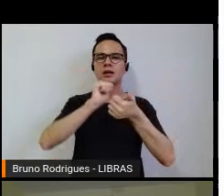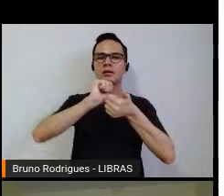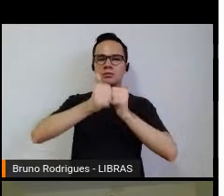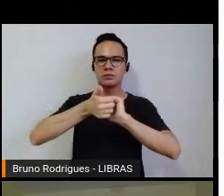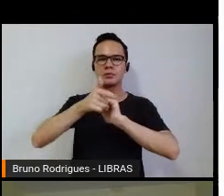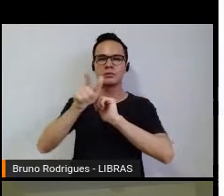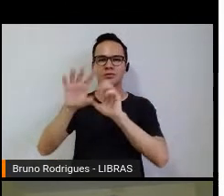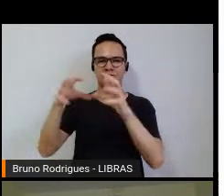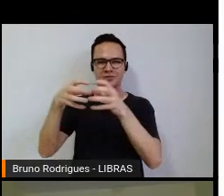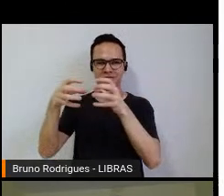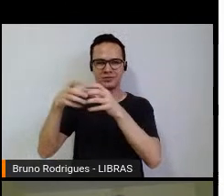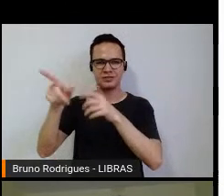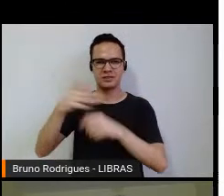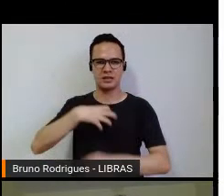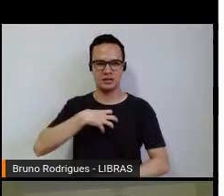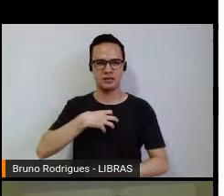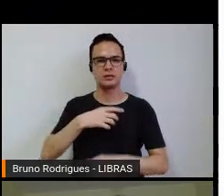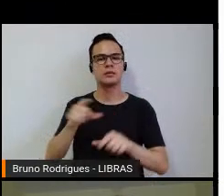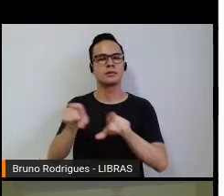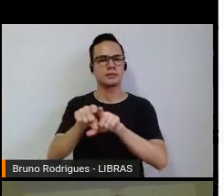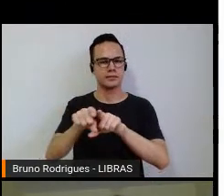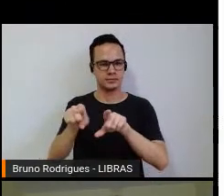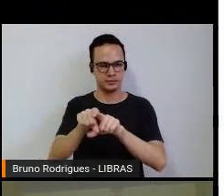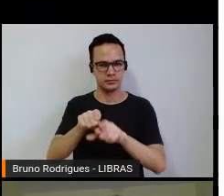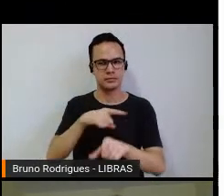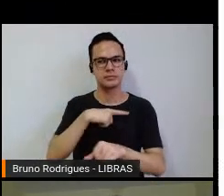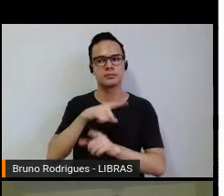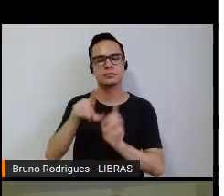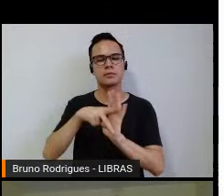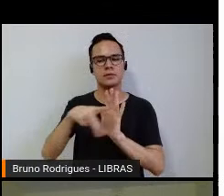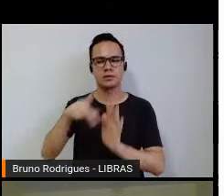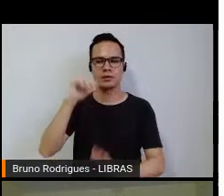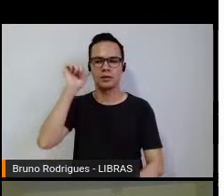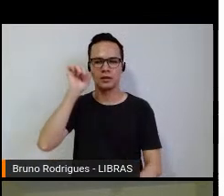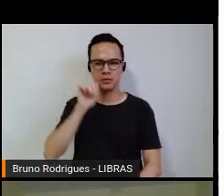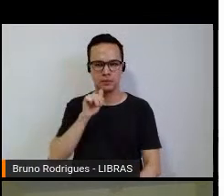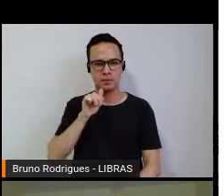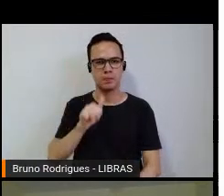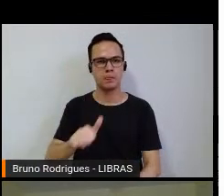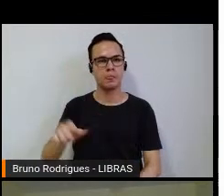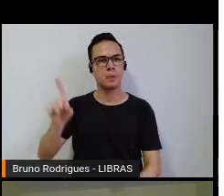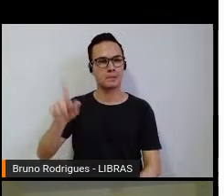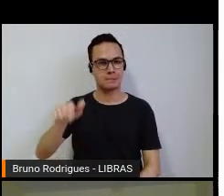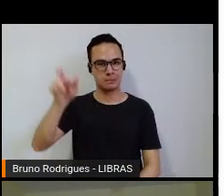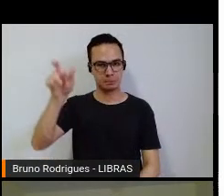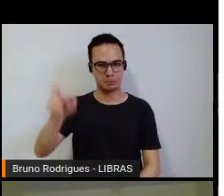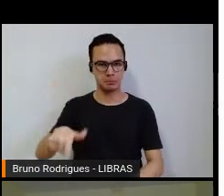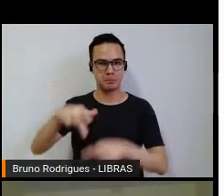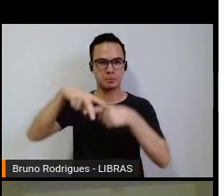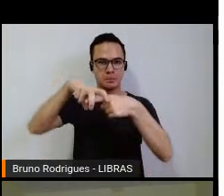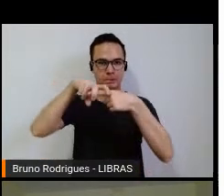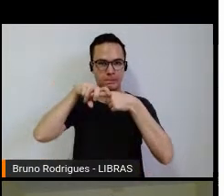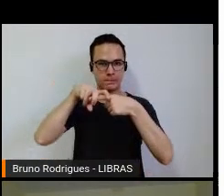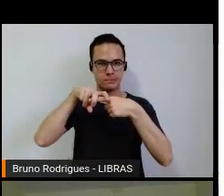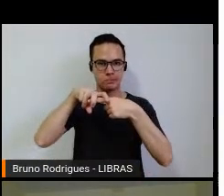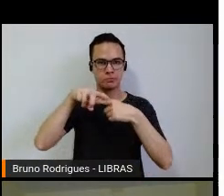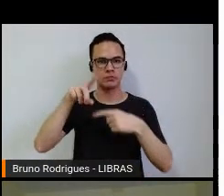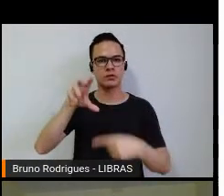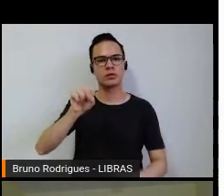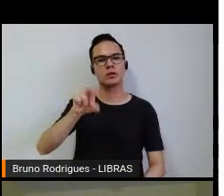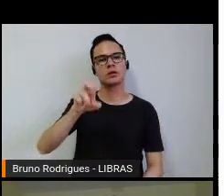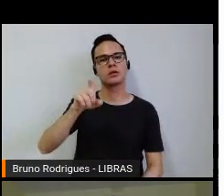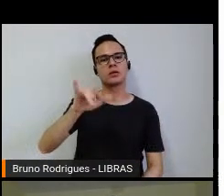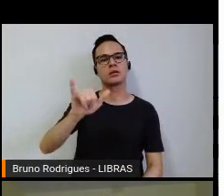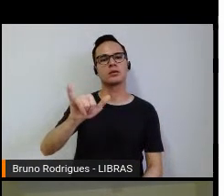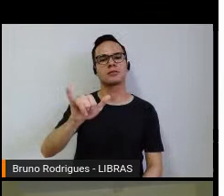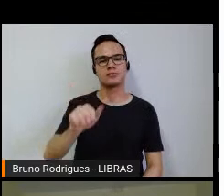época, anos 80, teve também time das meninas, essa pessoa sentada aqui à frente é Sueli Morbeck,